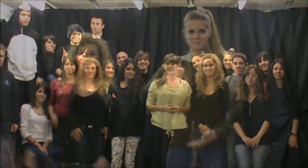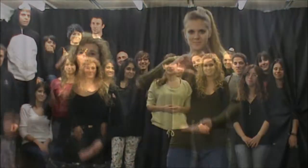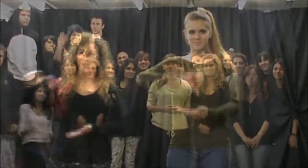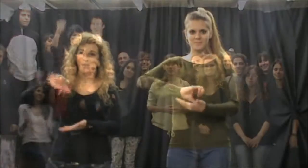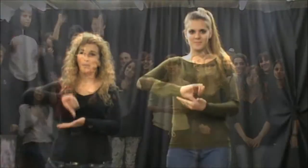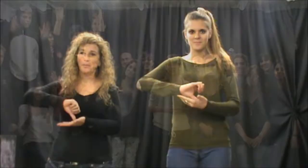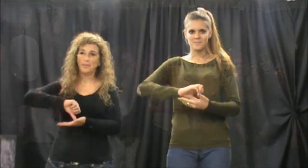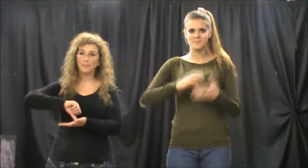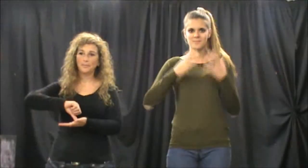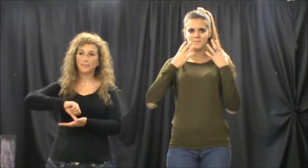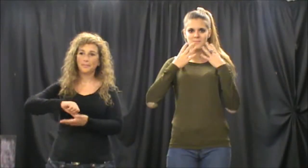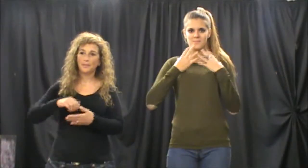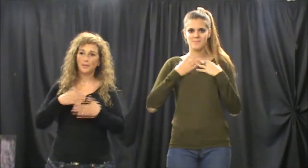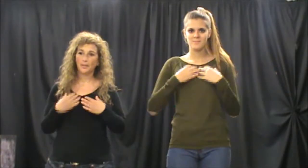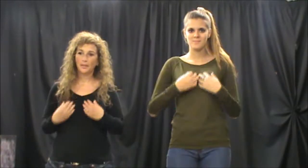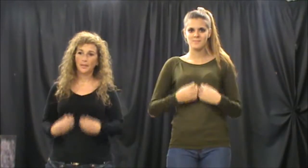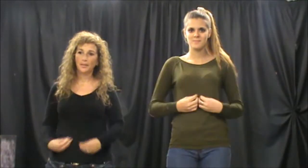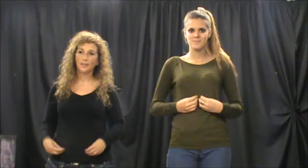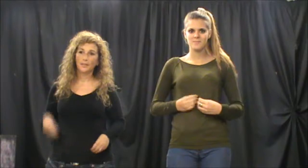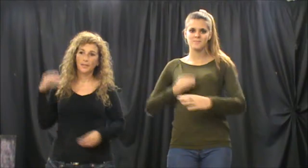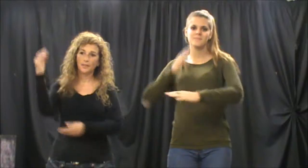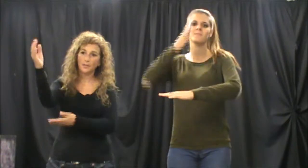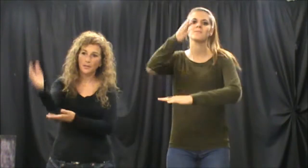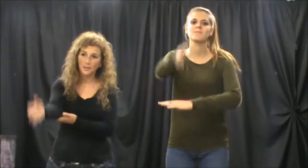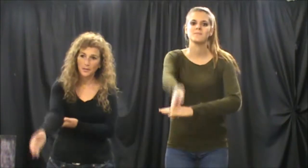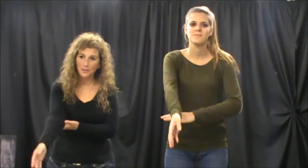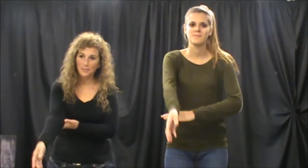Assaltarem la ciutat de les tristos,